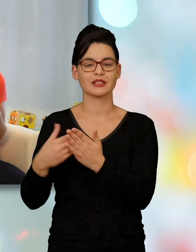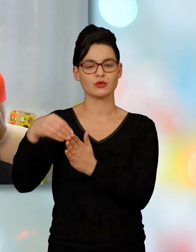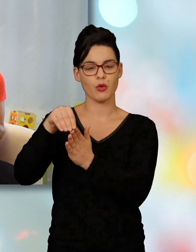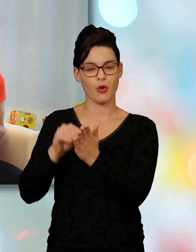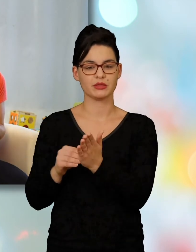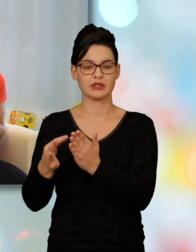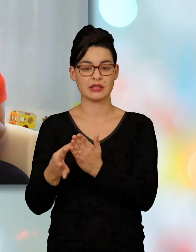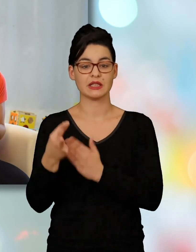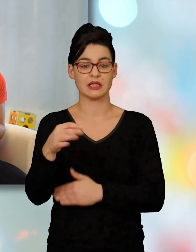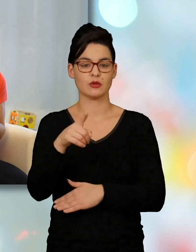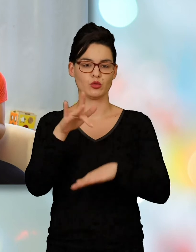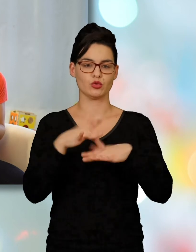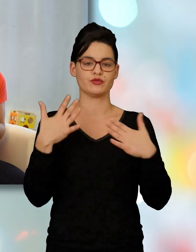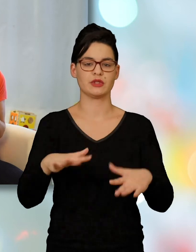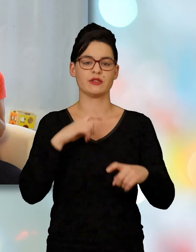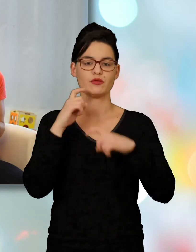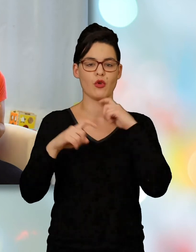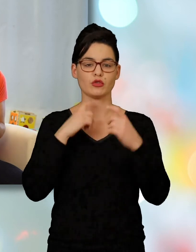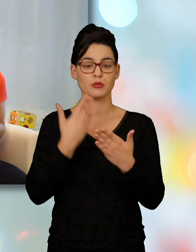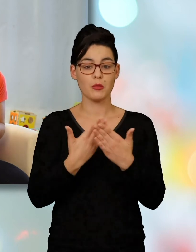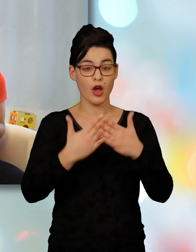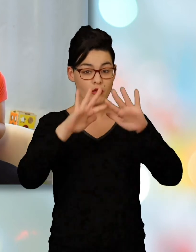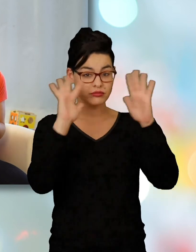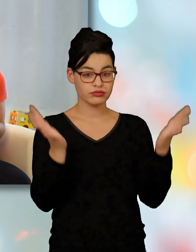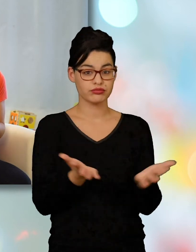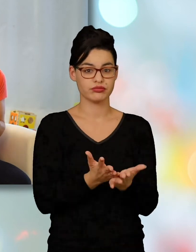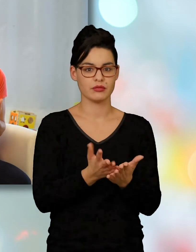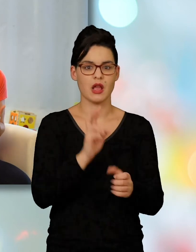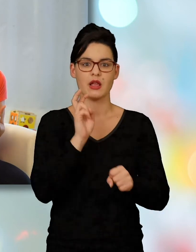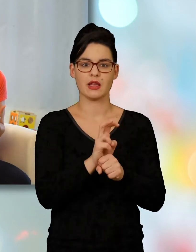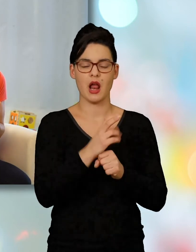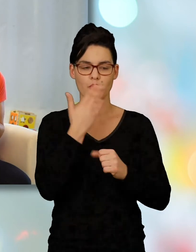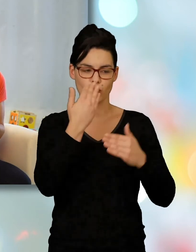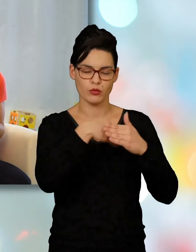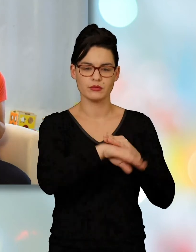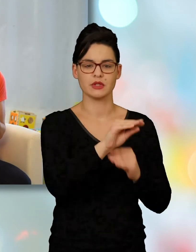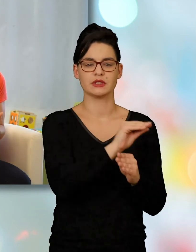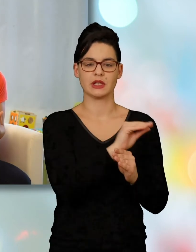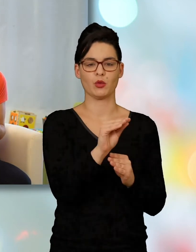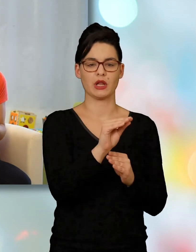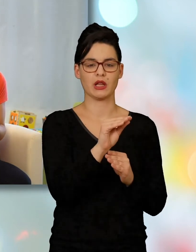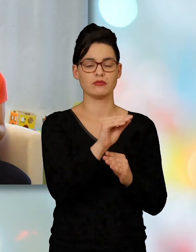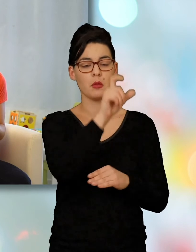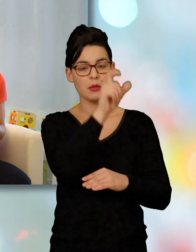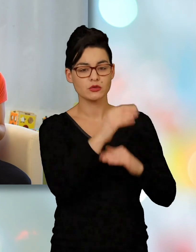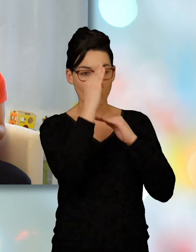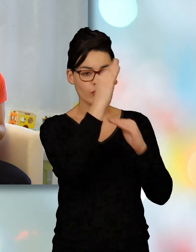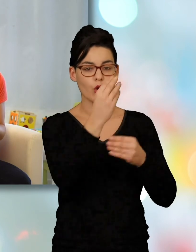conservées dans un lieu sûr, chez une personne de confiance ou une association qui vous vient en aide.